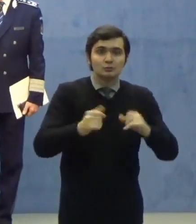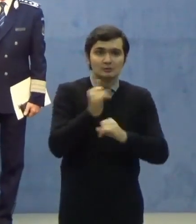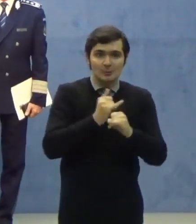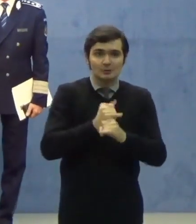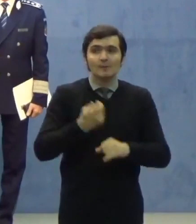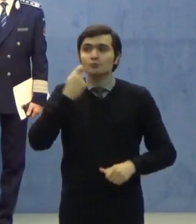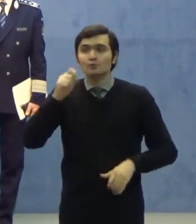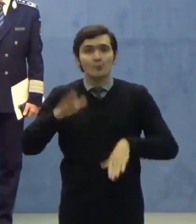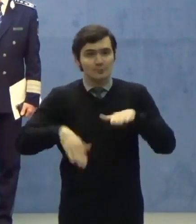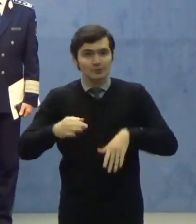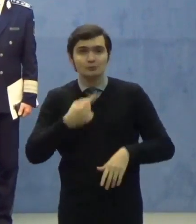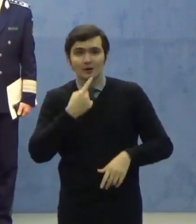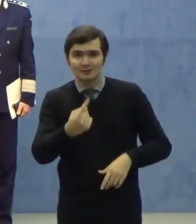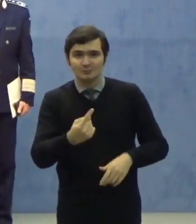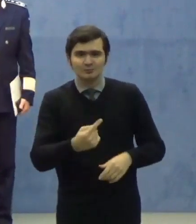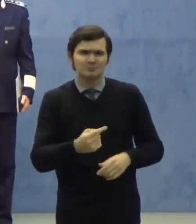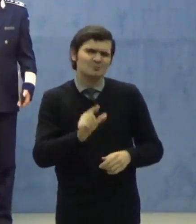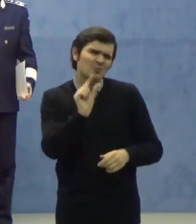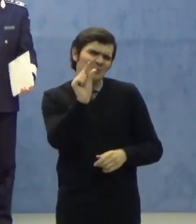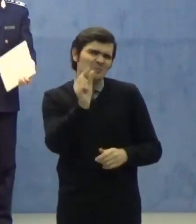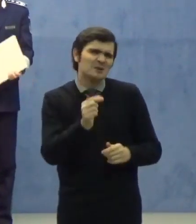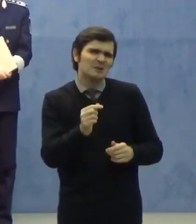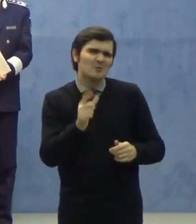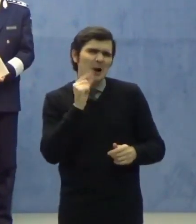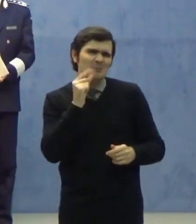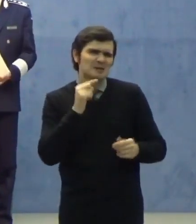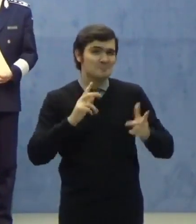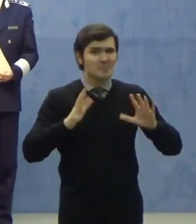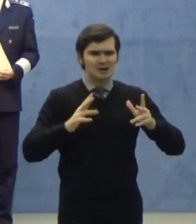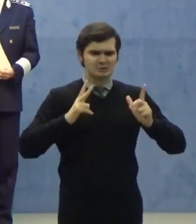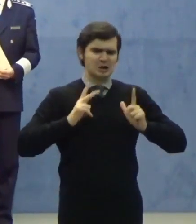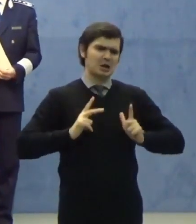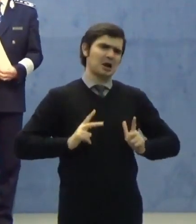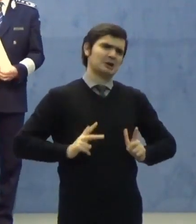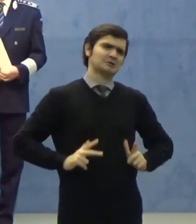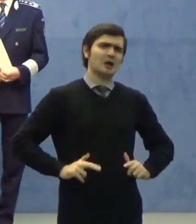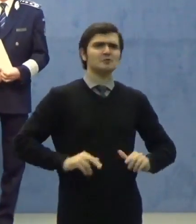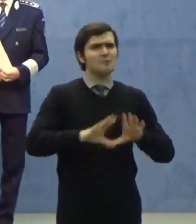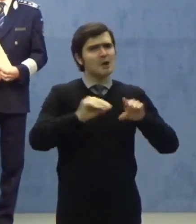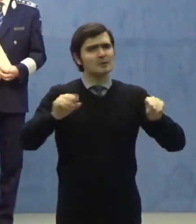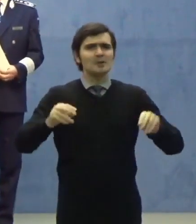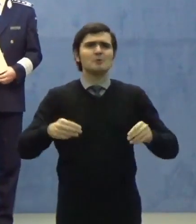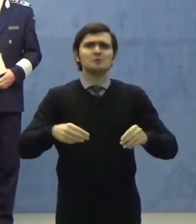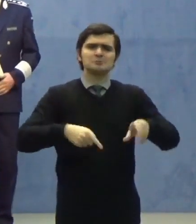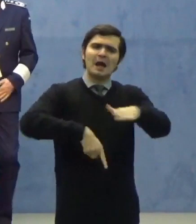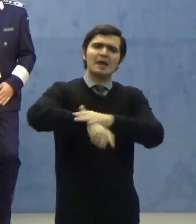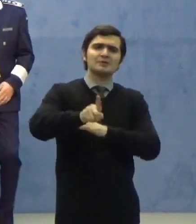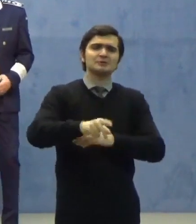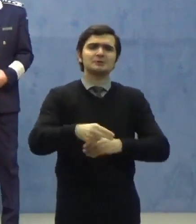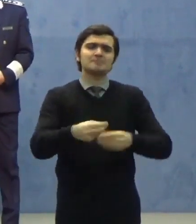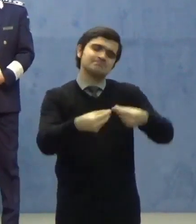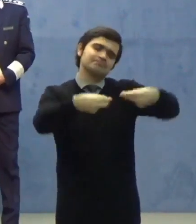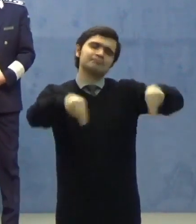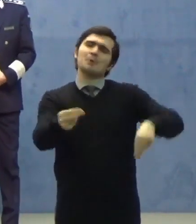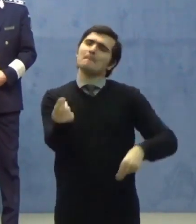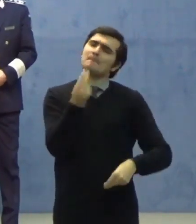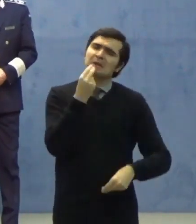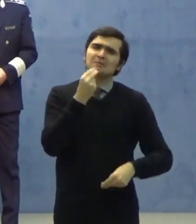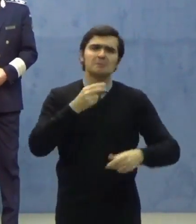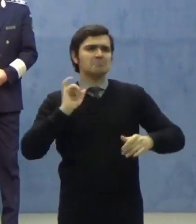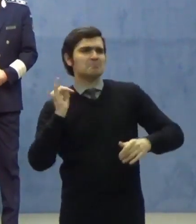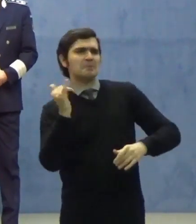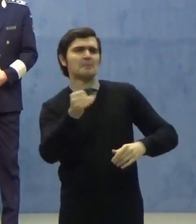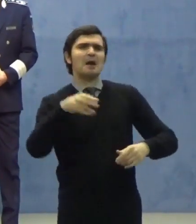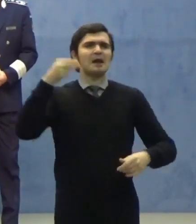menționat faptul că un pic populația s-a relaxat și am văzut că mai mulți au fost la picnic la drumeții afară